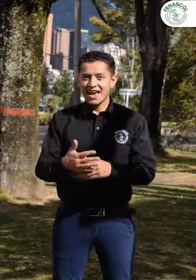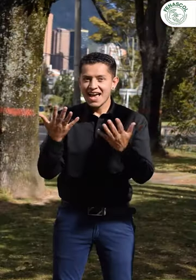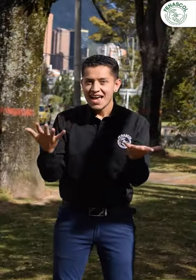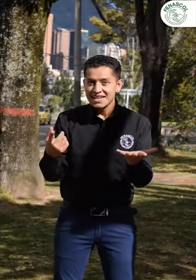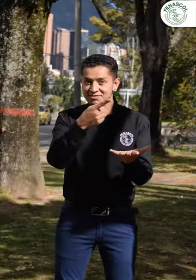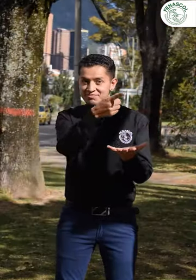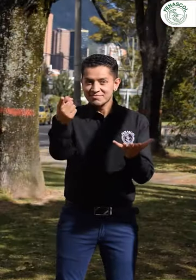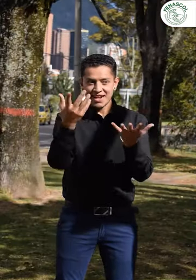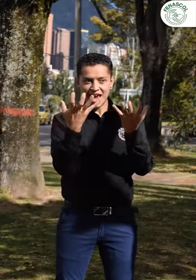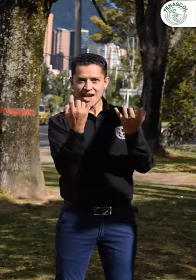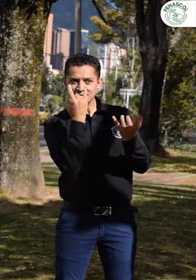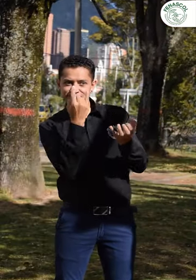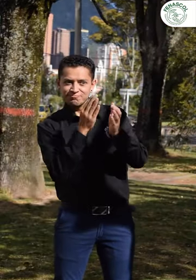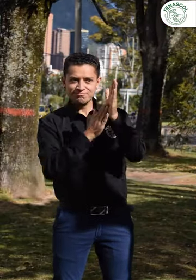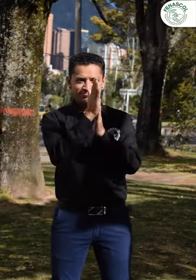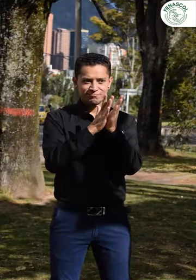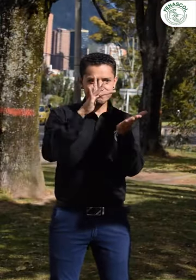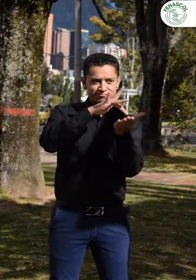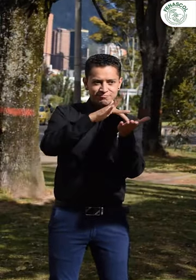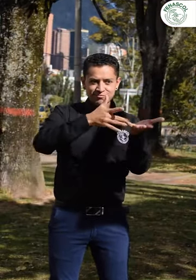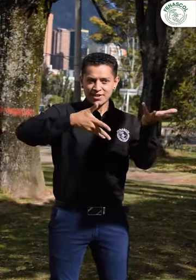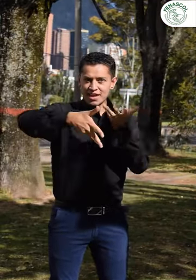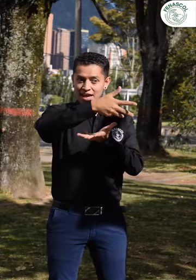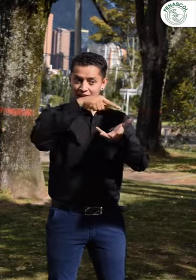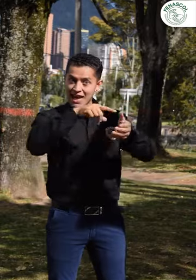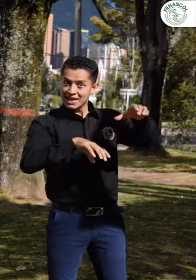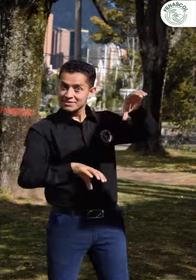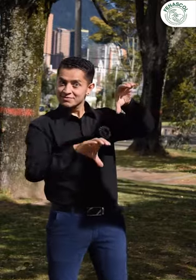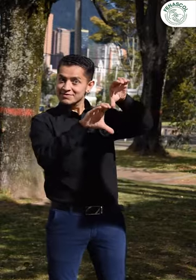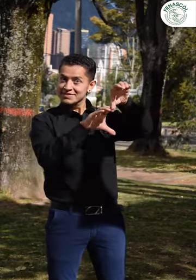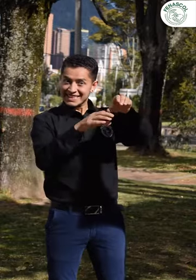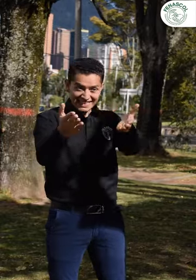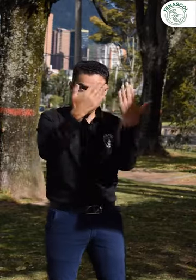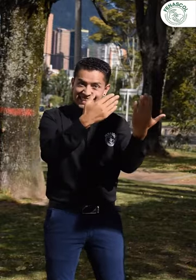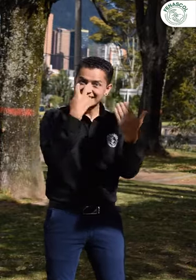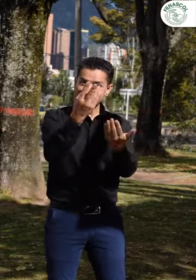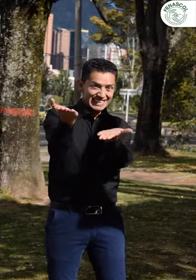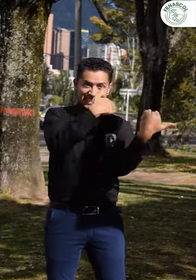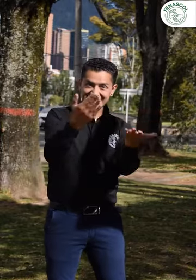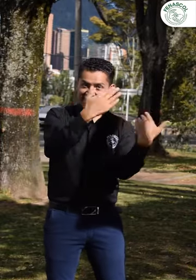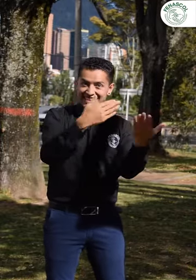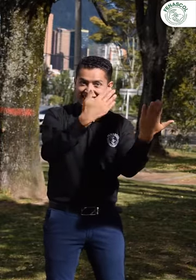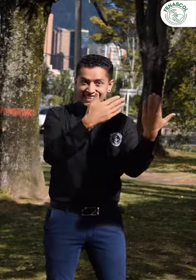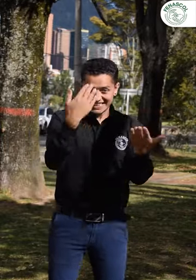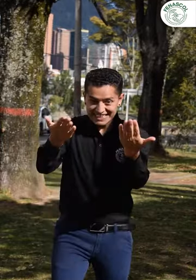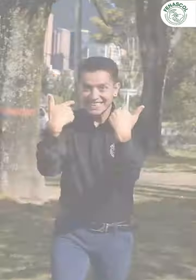Si estás interesado en participar, recuerda que puedes unirte. ¡Vamos! ¡Vamos! ¡Vamos! ¡Vamos! ¡Vamos! ¡Vamos! ¡Vamos!